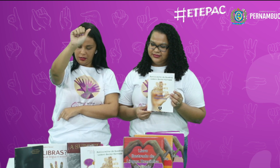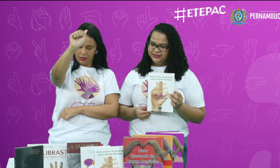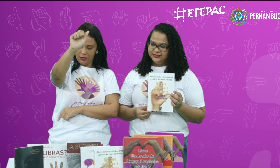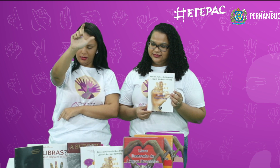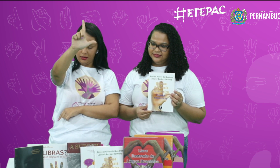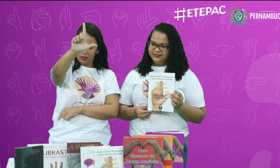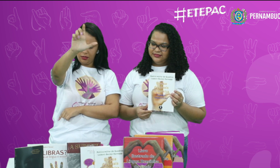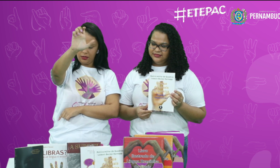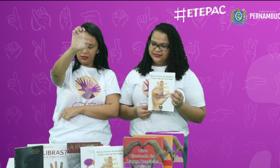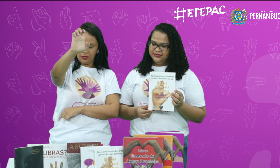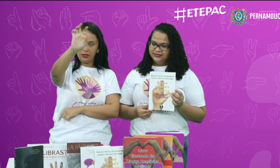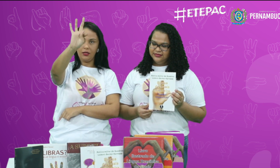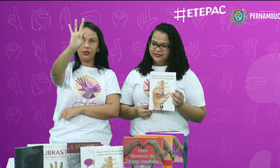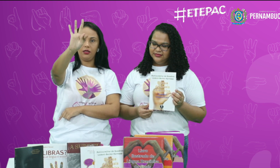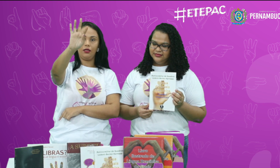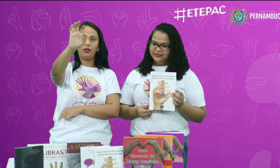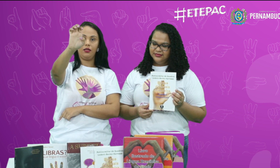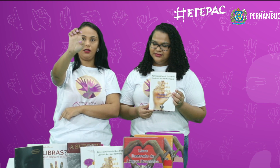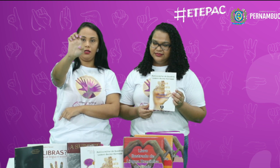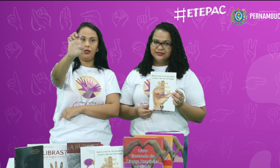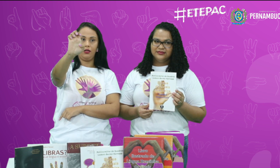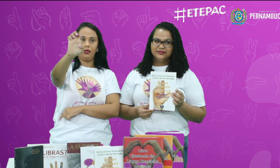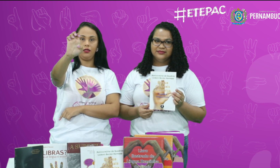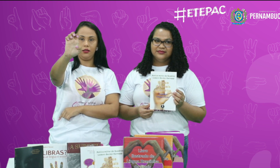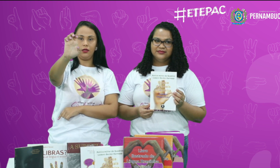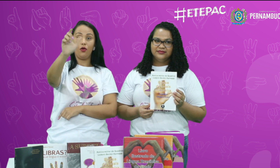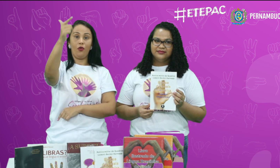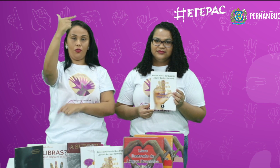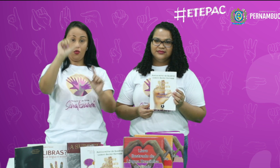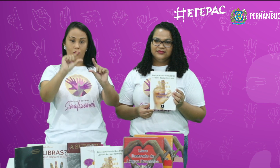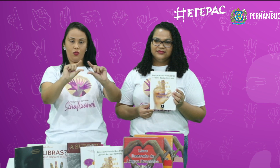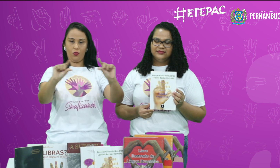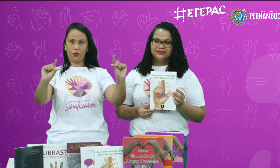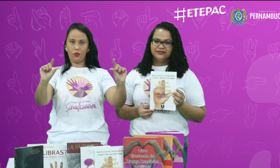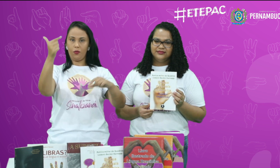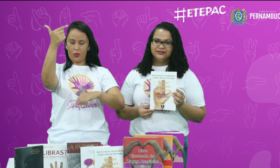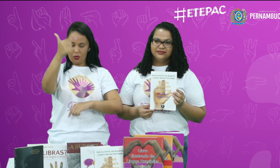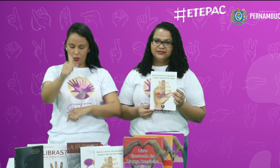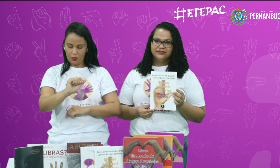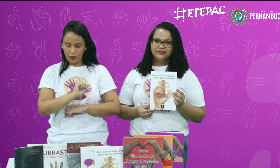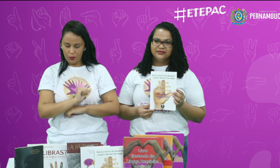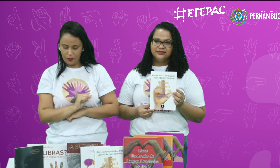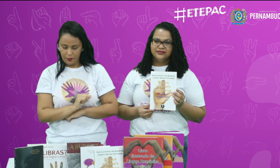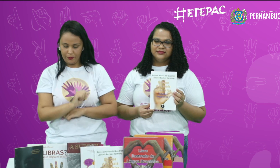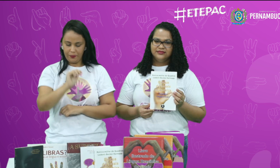Da... De novo. Al... O nome novamente. Vamos lá.